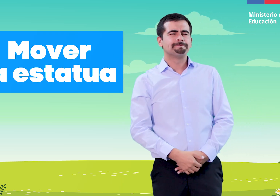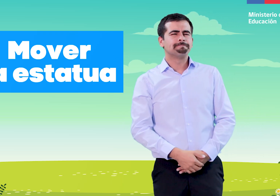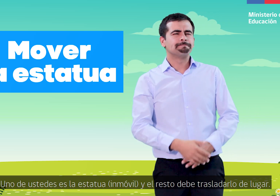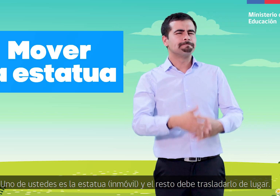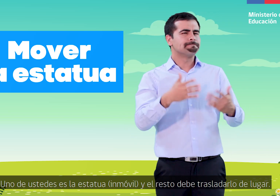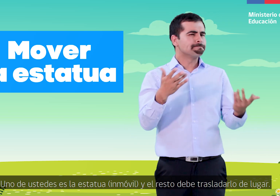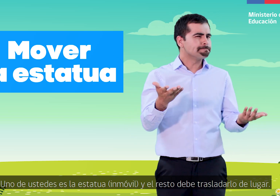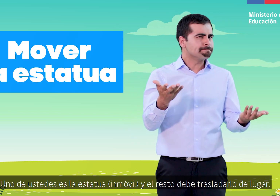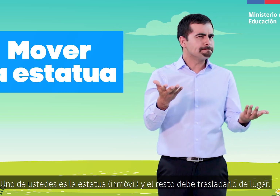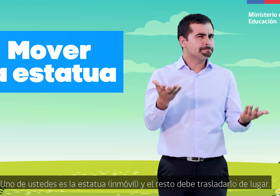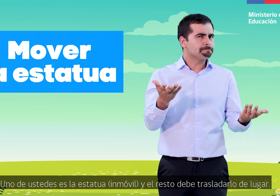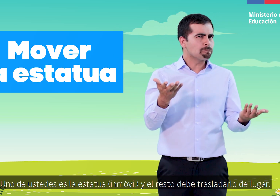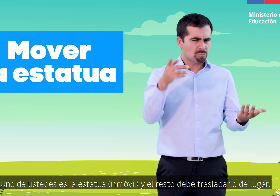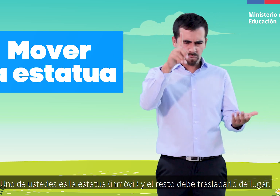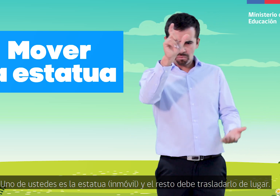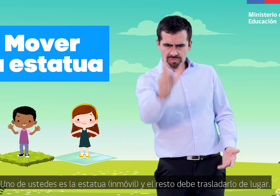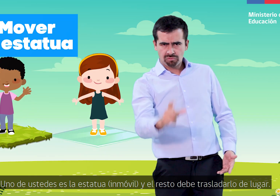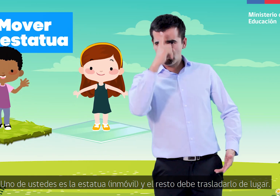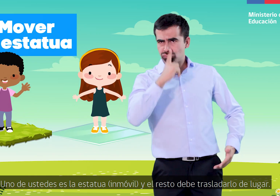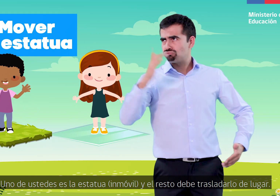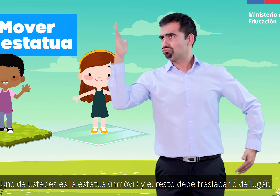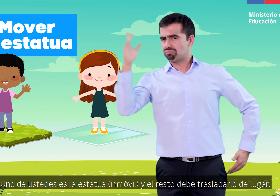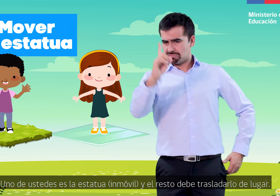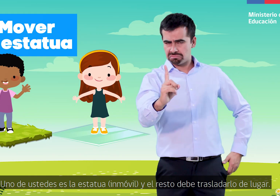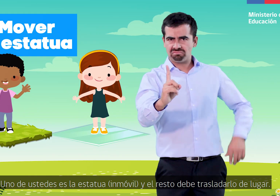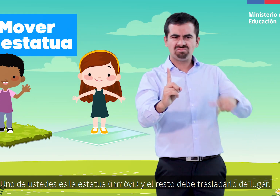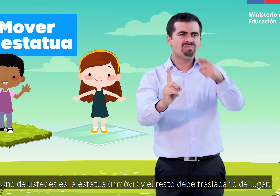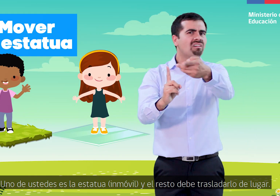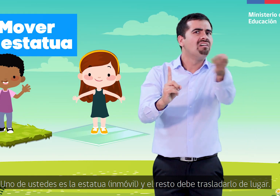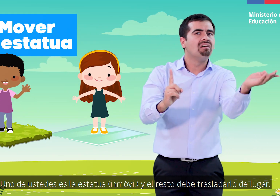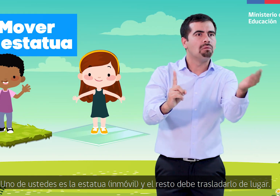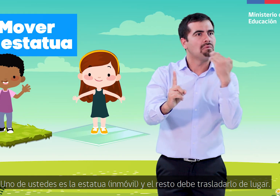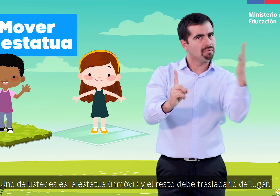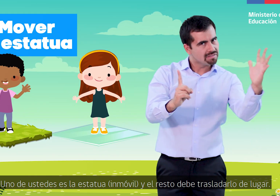Uno de ustedes es la estatua, inmóvil, y el resto debe trasladarlo de lugar.